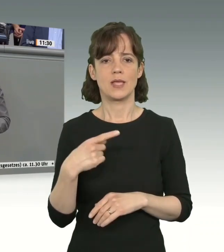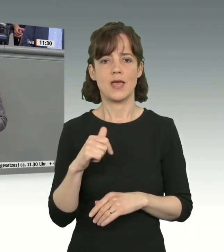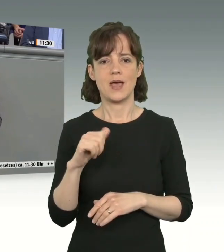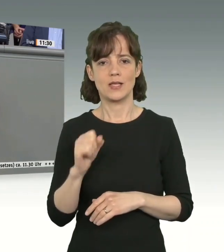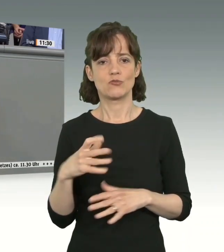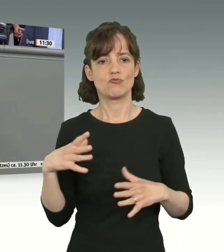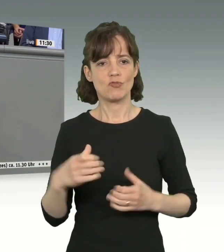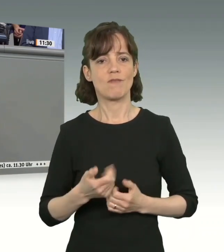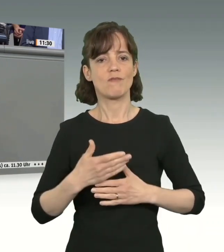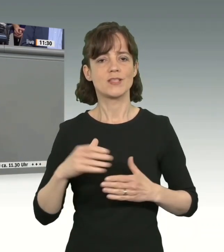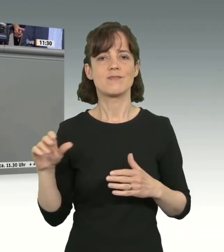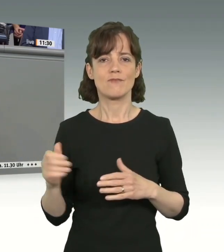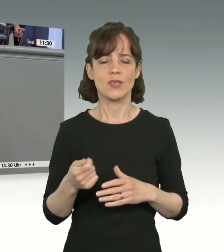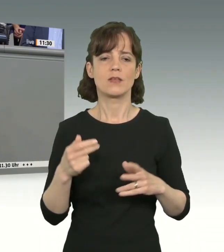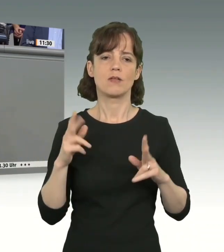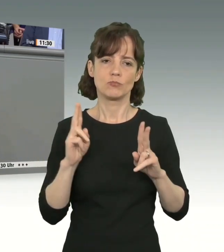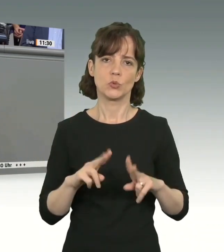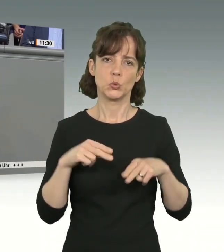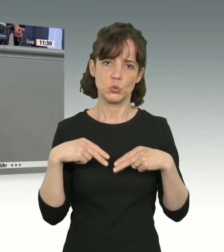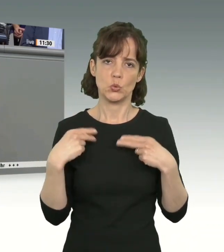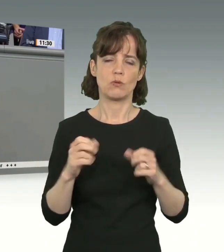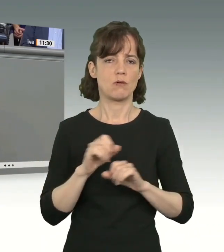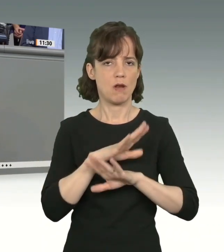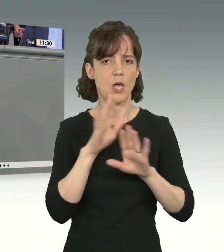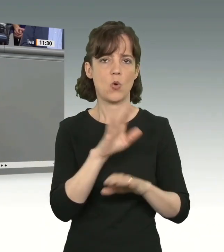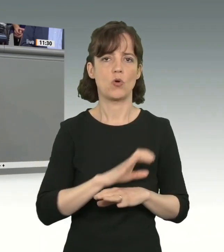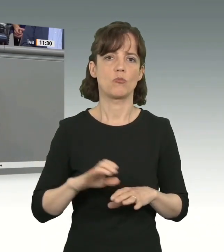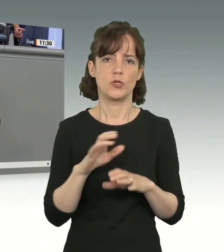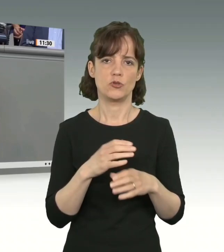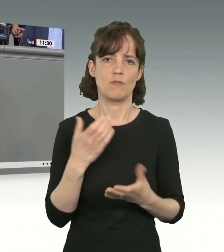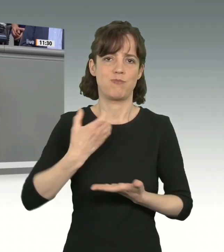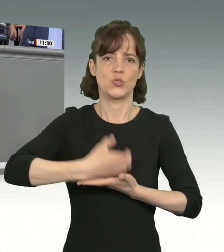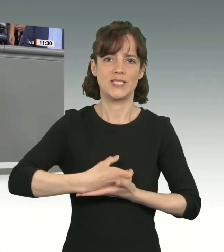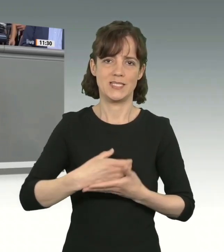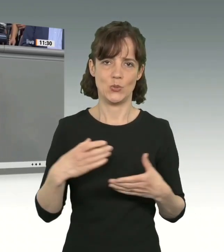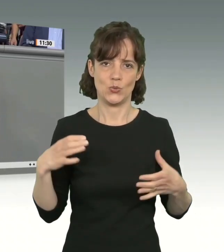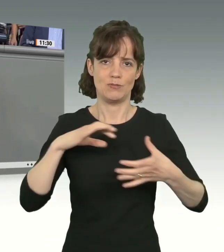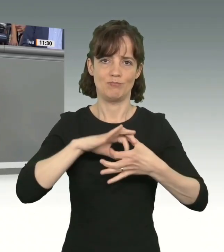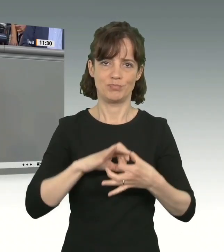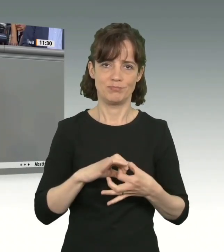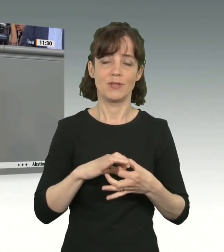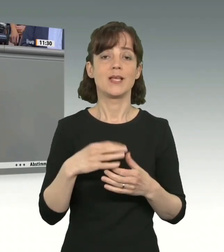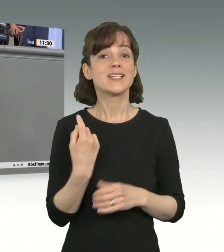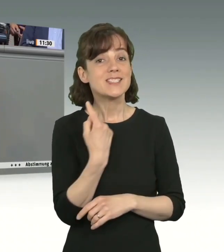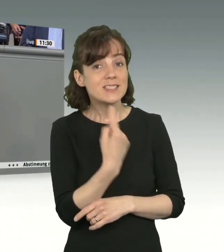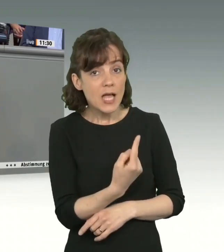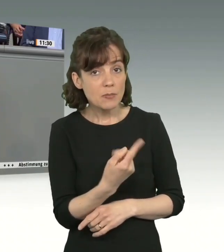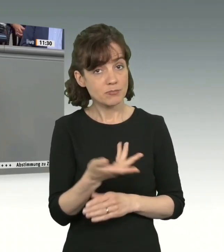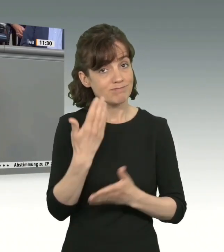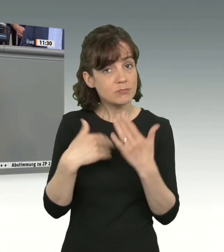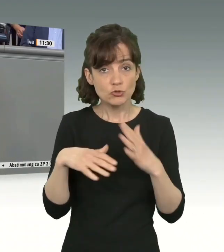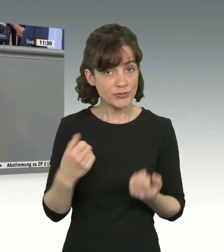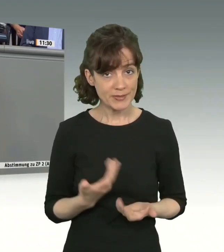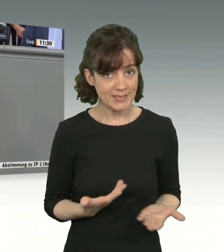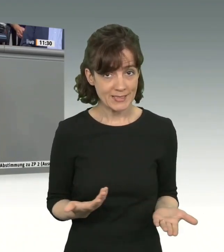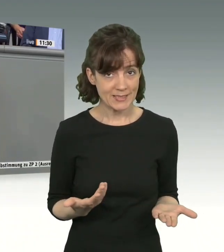wieder zu einer geschlossenen europäischen Position zu kommen. Und Sie haben in der Vergangenheit es eben nicht hinbekommen.